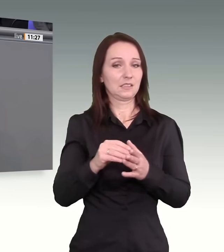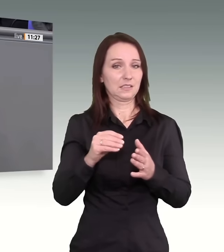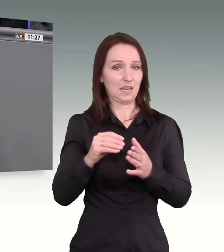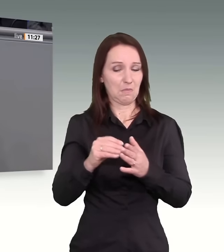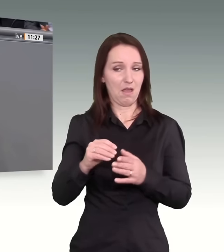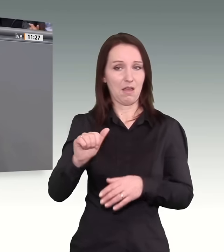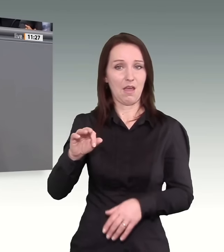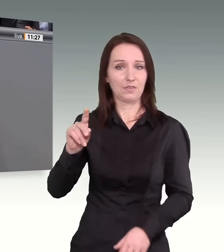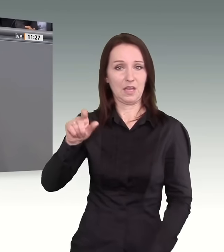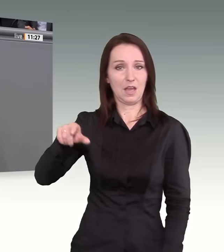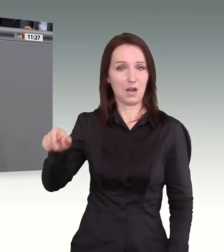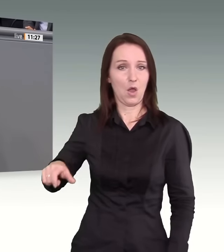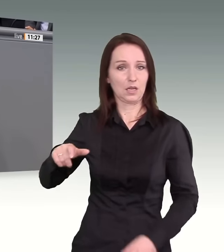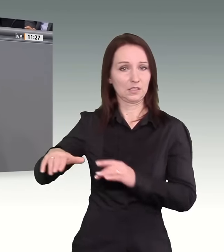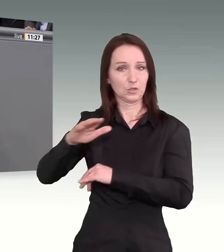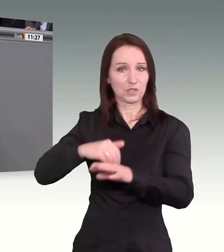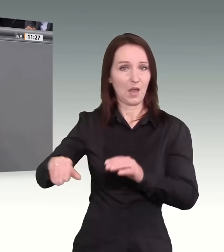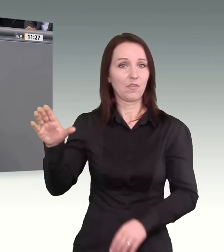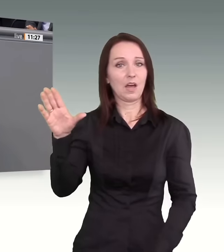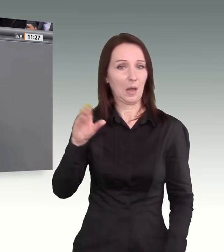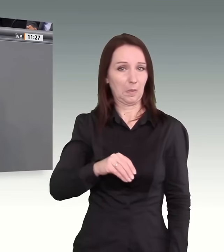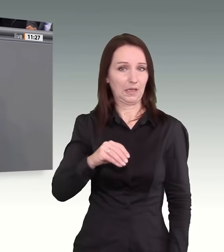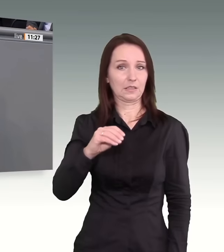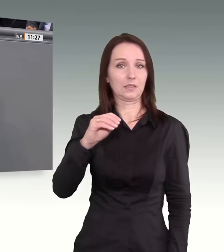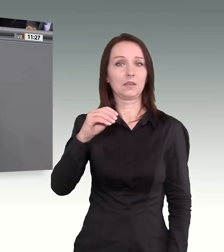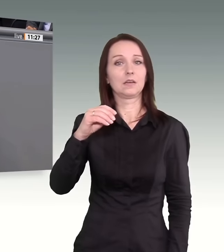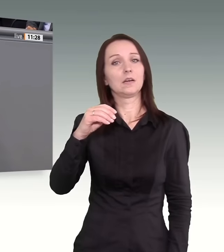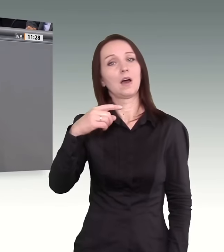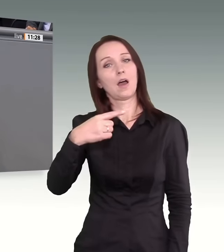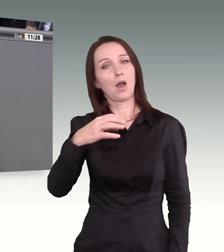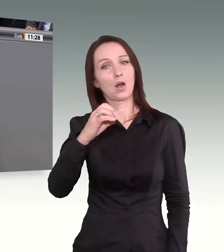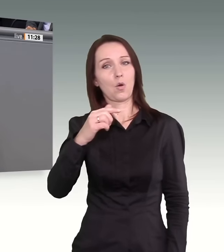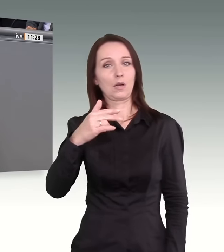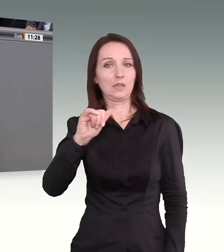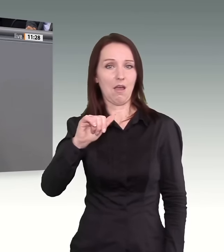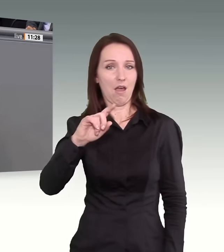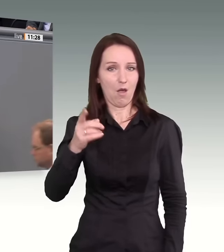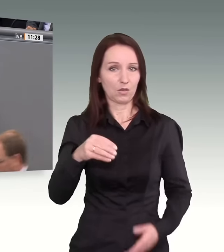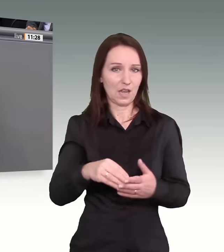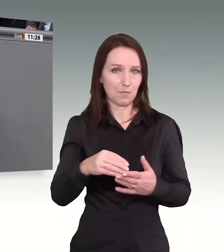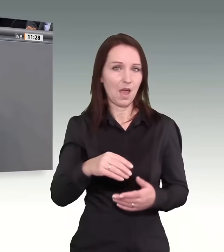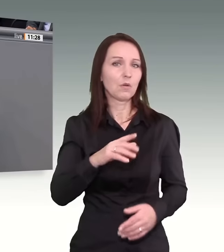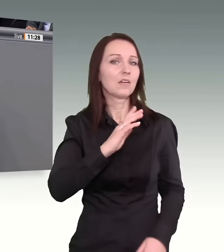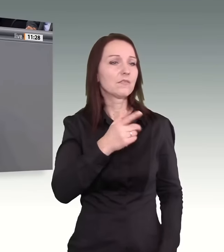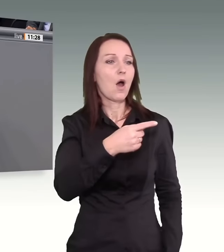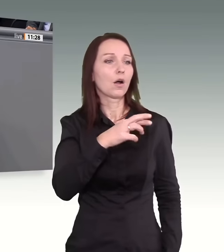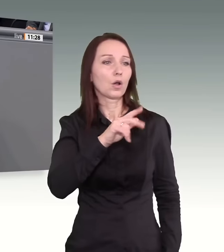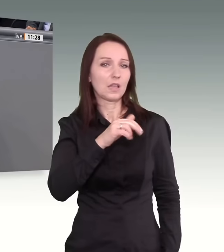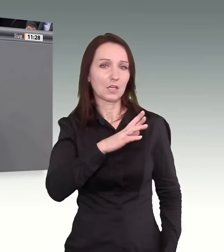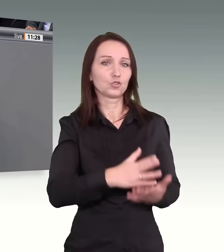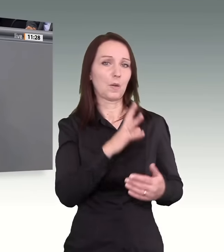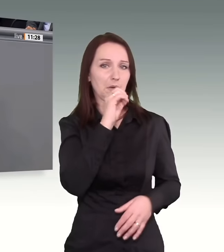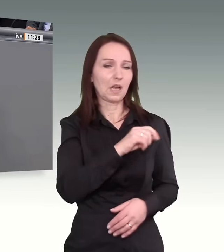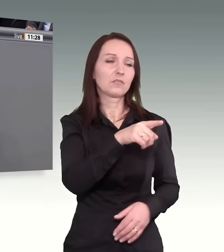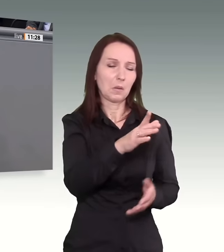AfD-Leuten sich rumtreiben. Einige von Ihnen, so auch Frau Grütters, haben es begriffen. Und Sie sollten es auch begreifen. Und Sie sollten sich auch